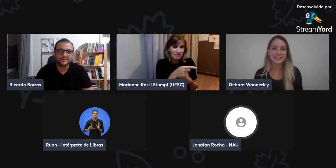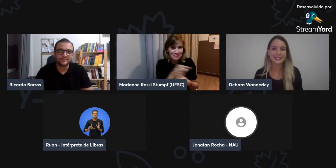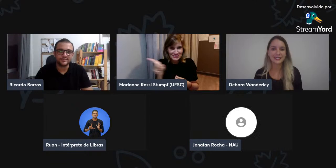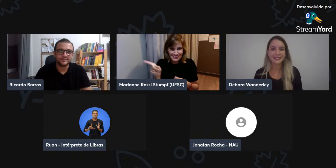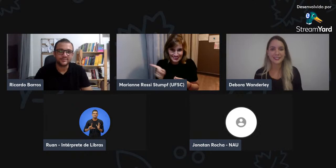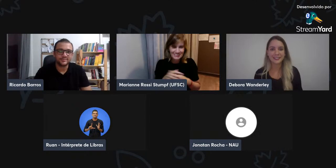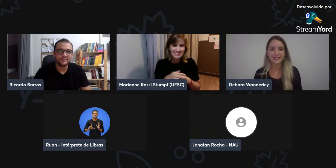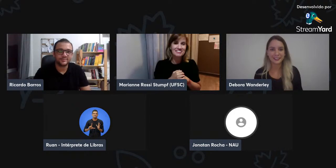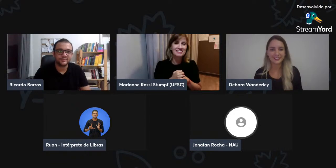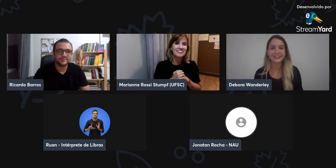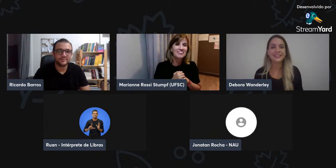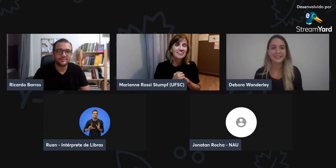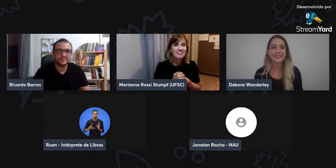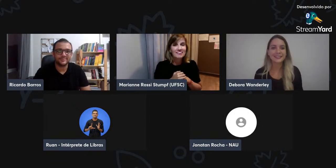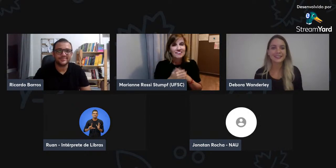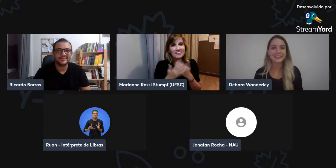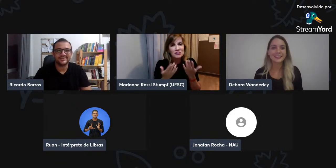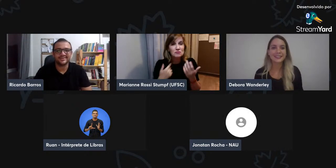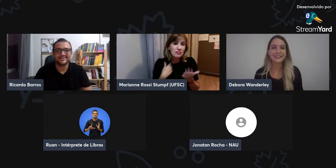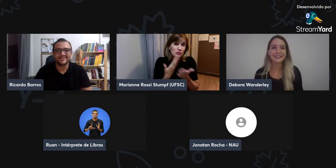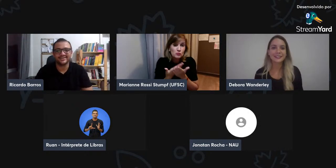atrás, né? Quando eu era bem jovem.